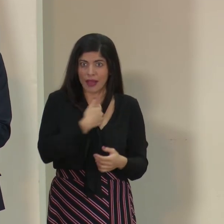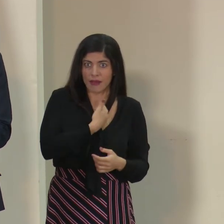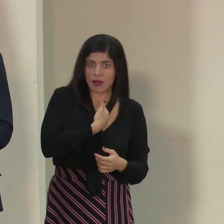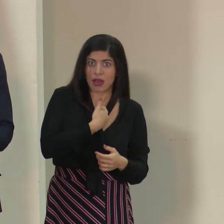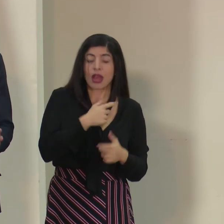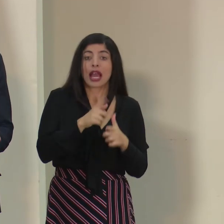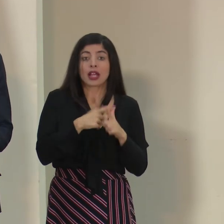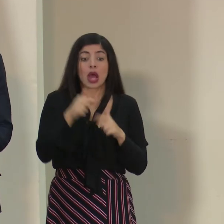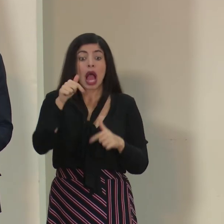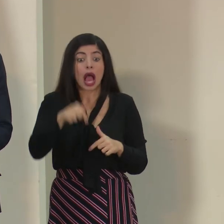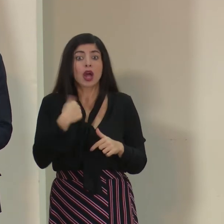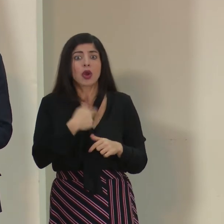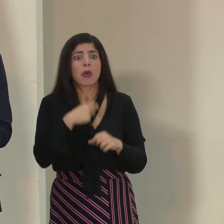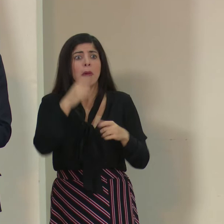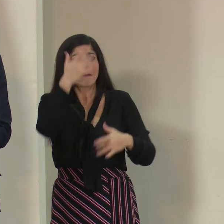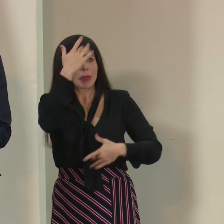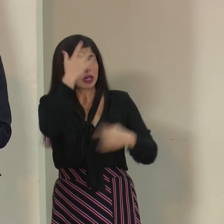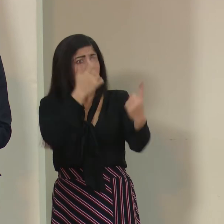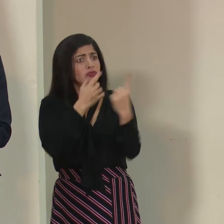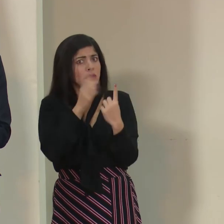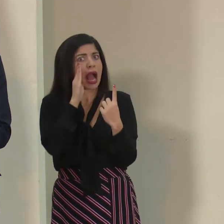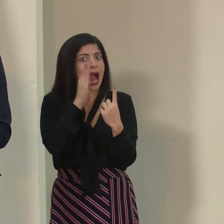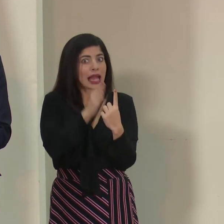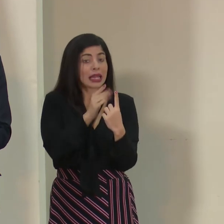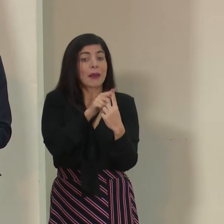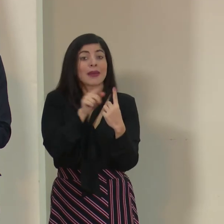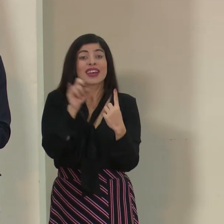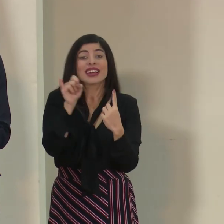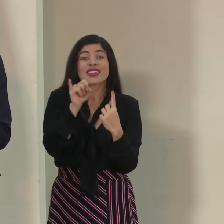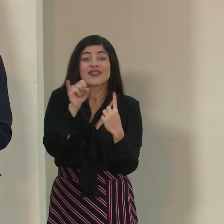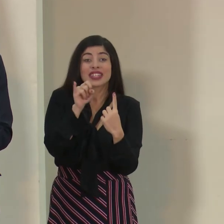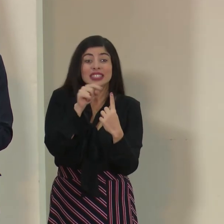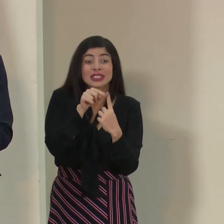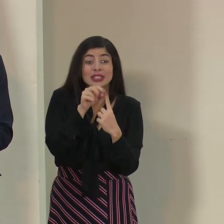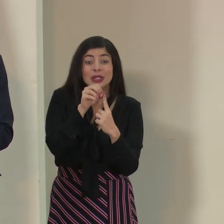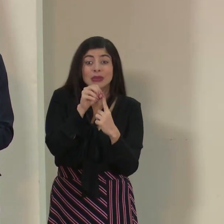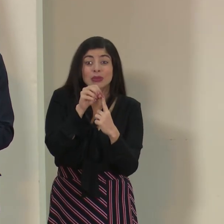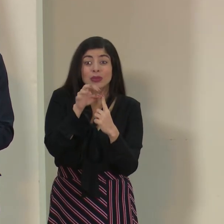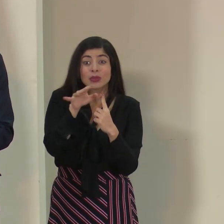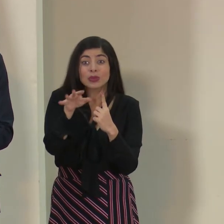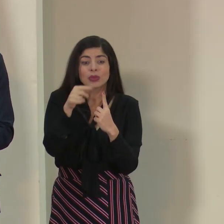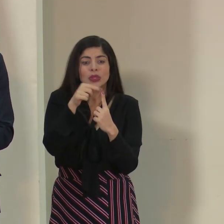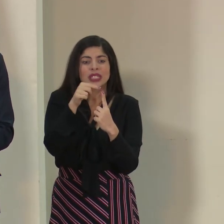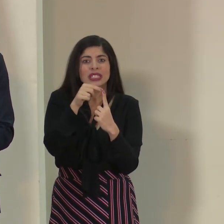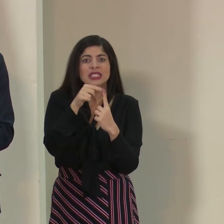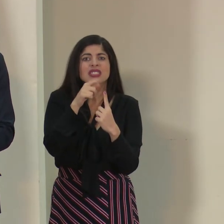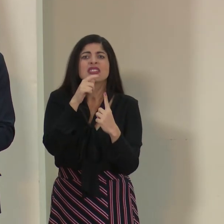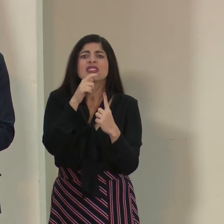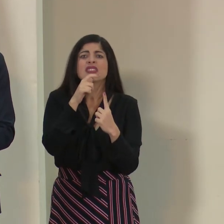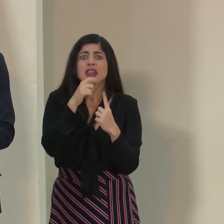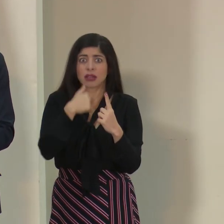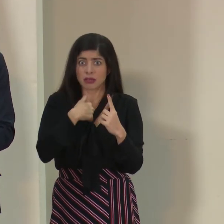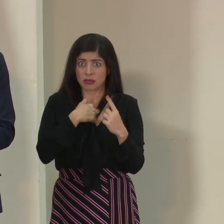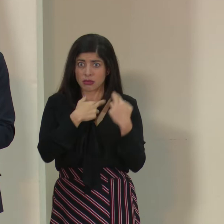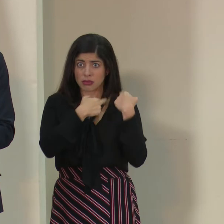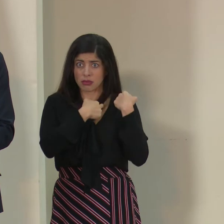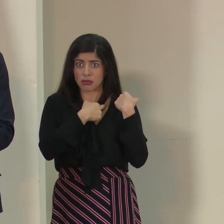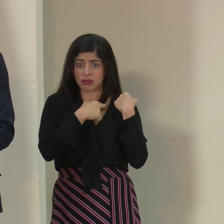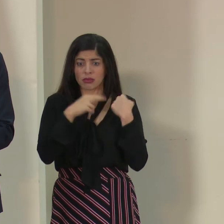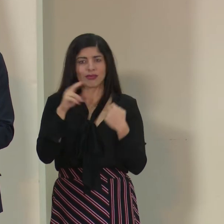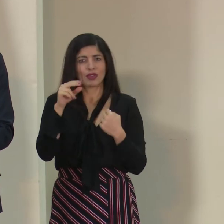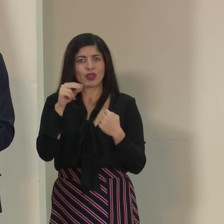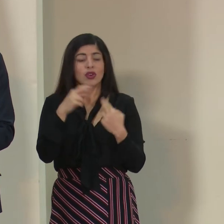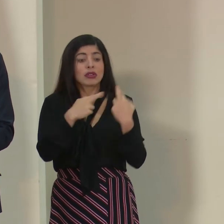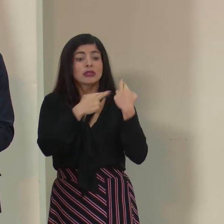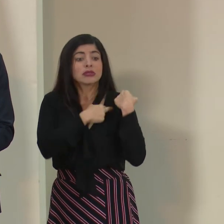porque aquí podemos atender pacientes, pero cortar la infección, la posibilidad de la infección no está directamente en nosotros, está en